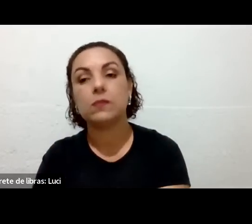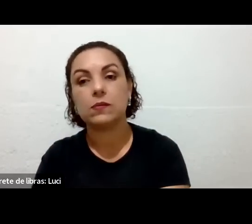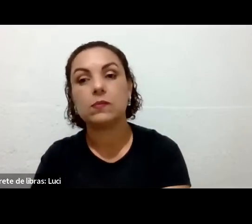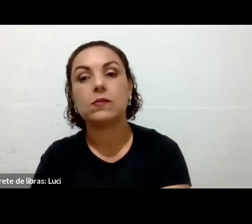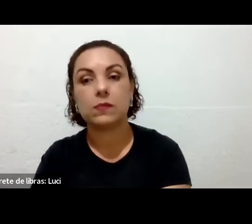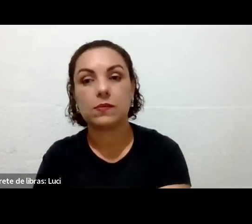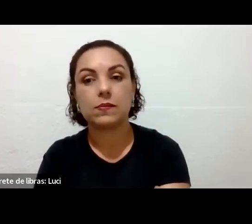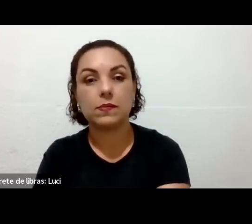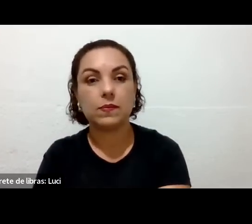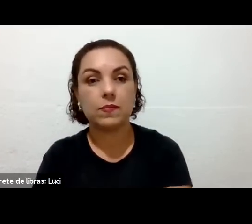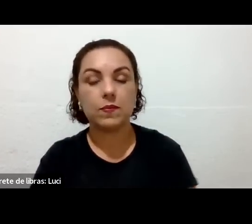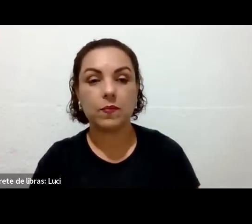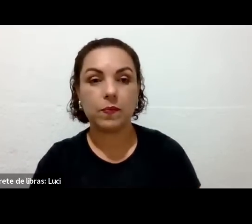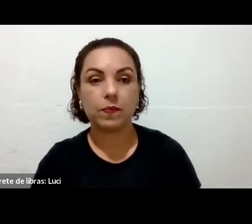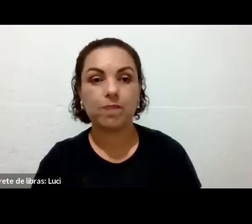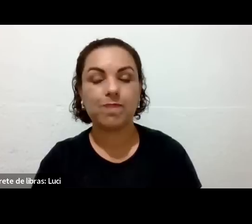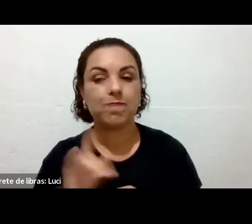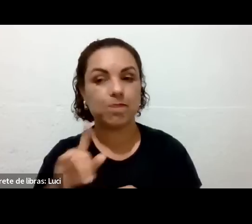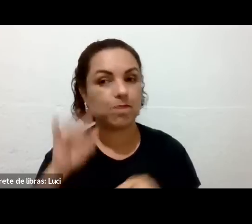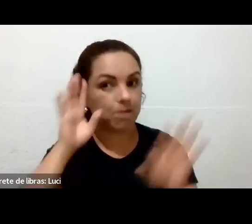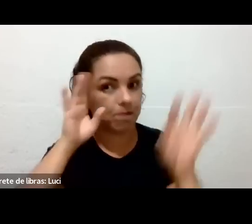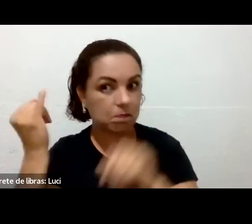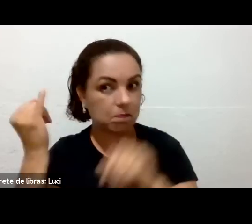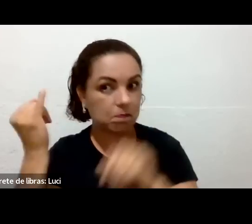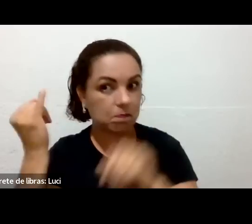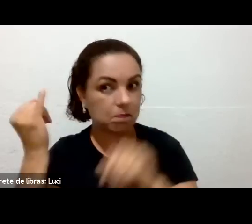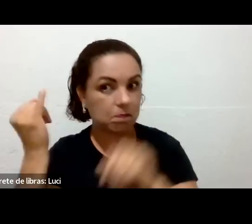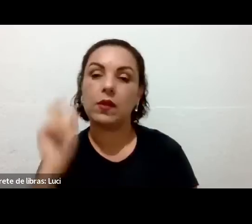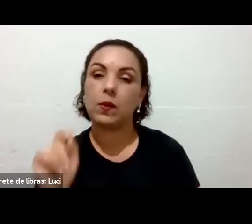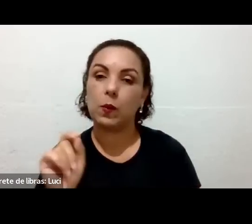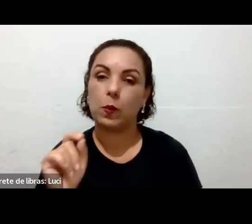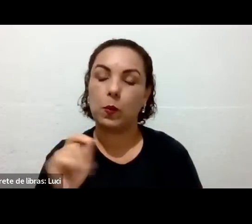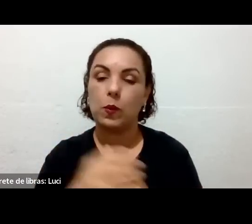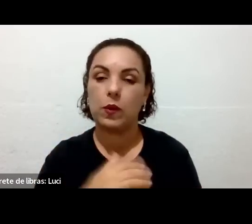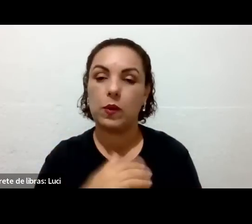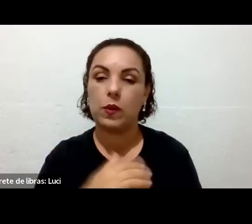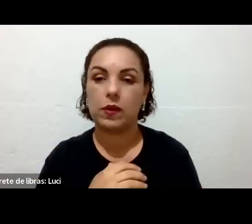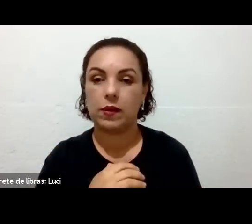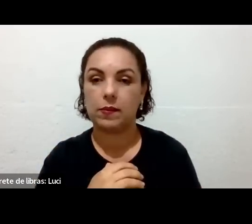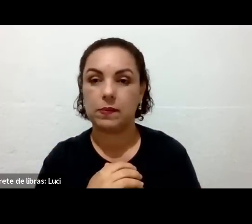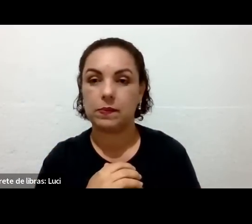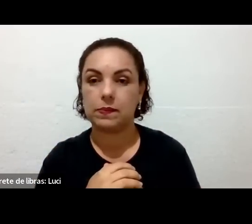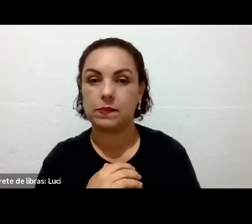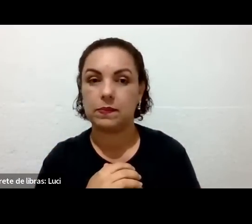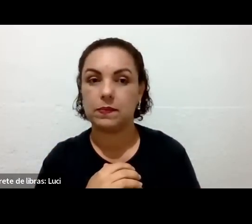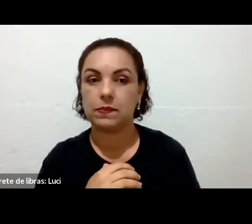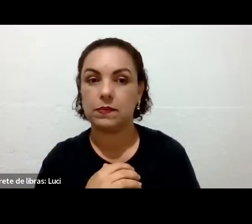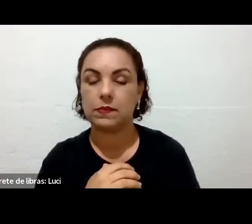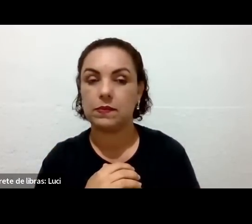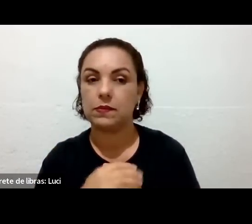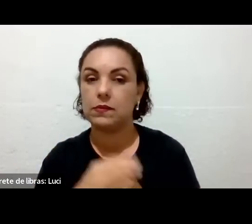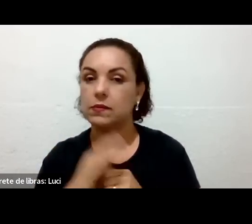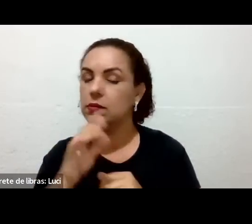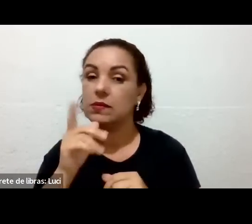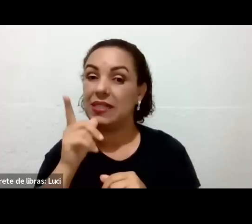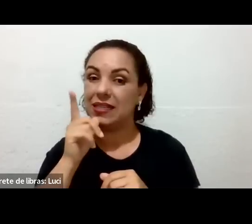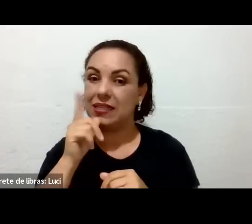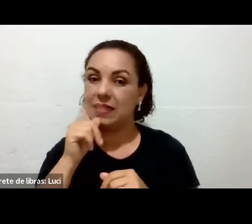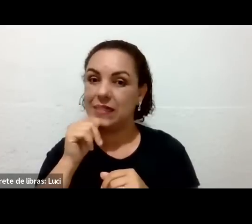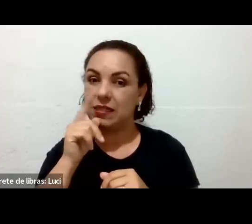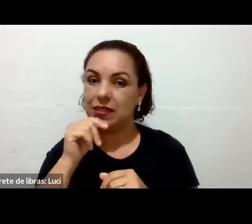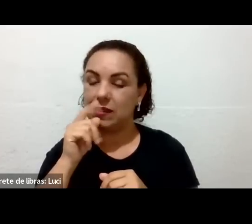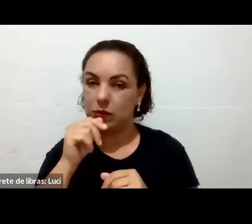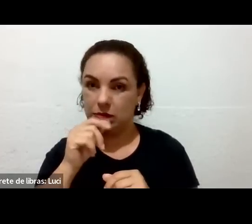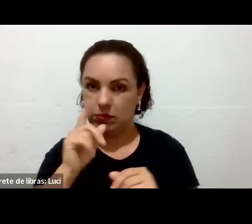entender, né, sobre essa questão aí. Não tem contra, não tem efeito colateral nenhum,